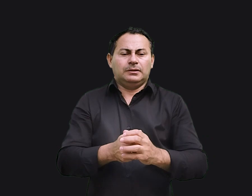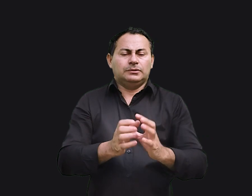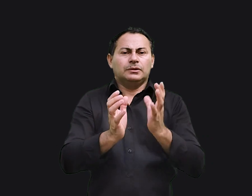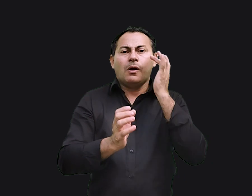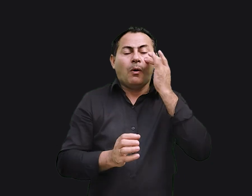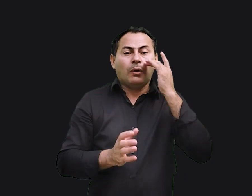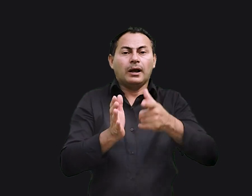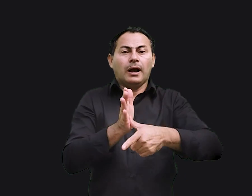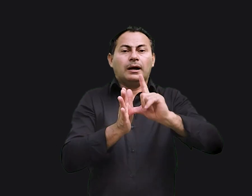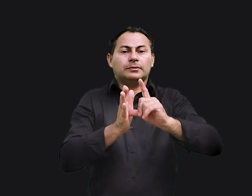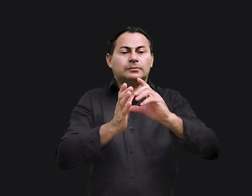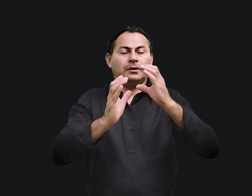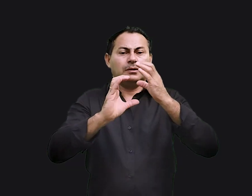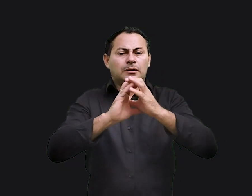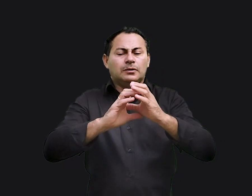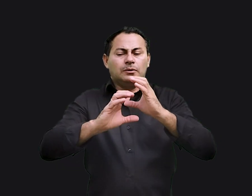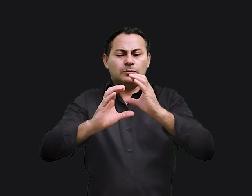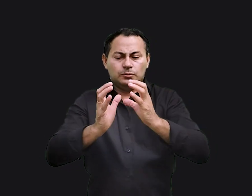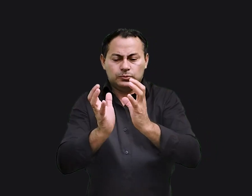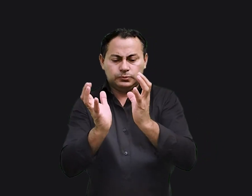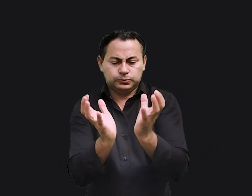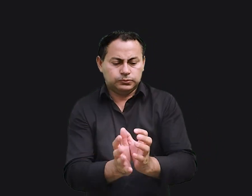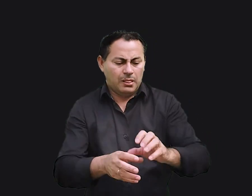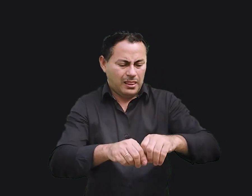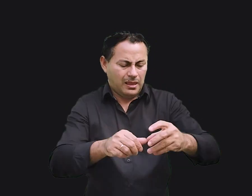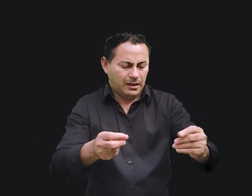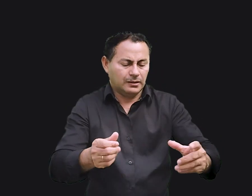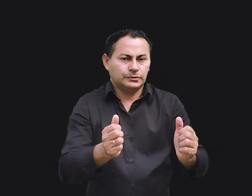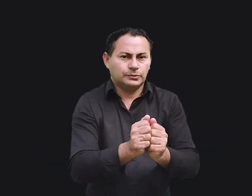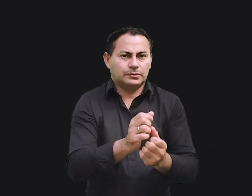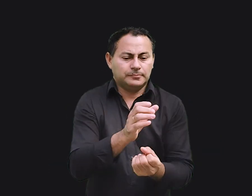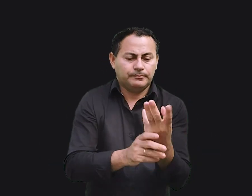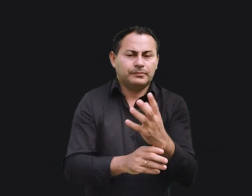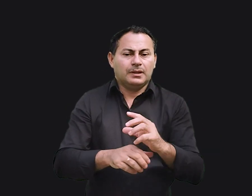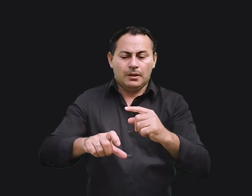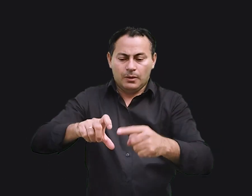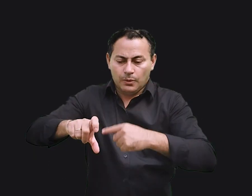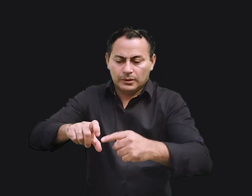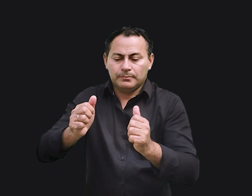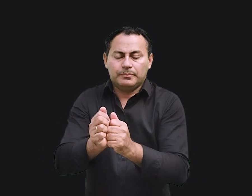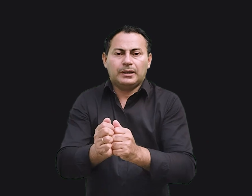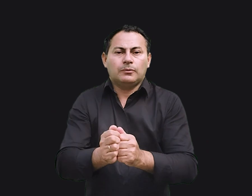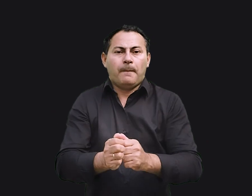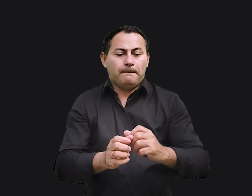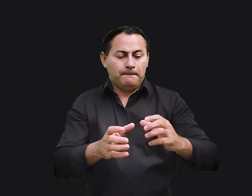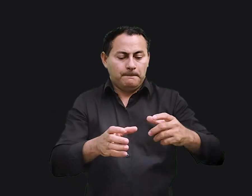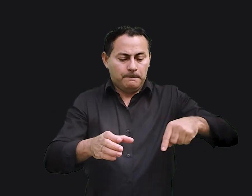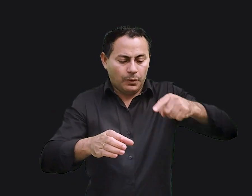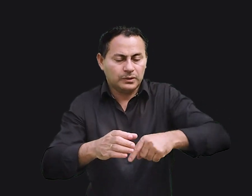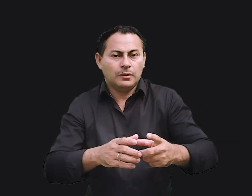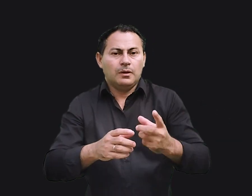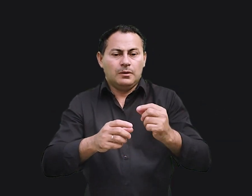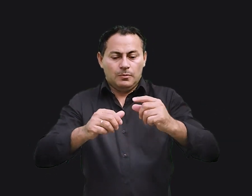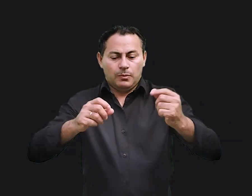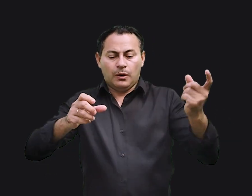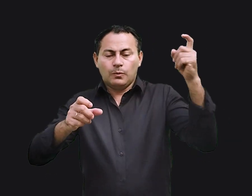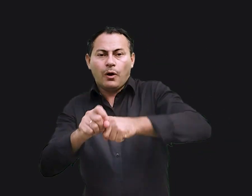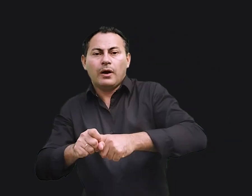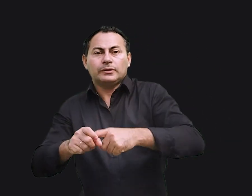taça de ouro antes que o cântaro se despedace junto à fonte a roda quebre junto ao poço o pó volte à terra de onde veio